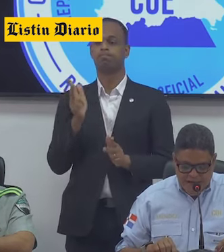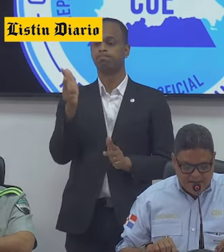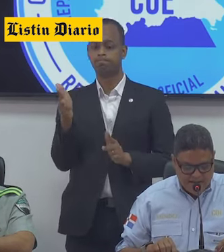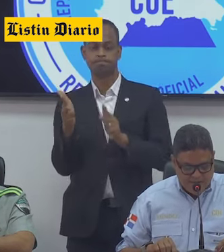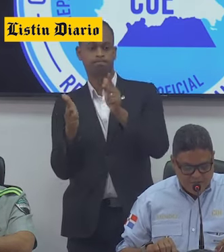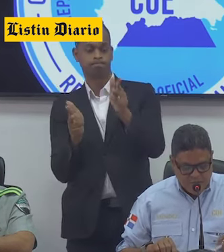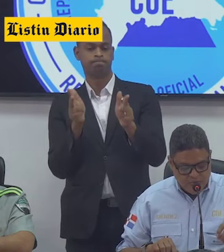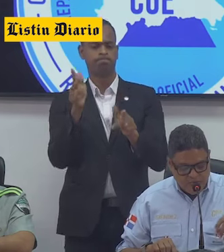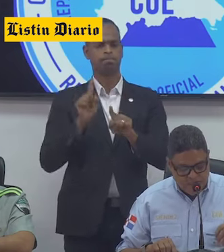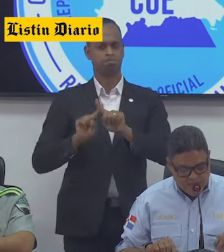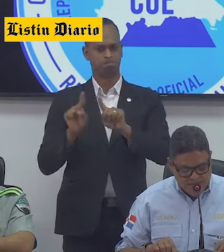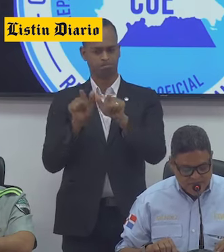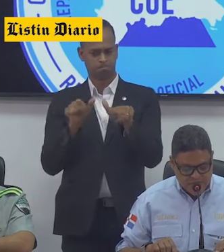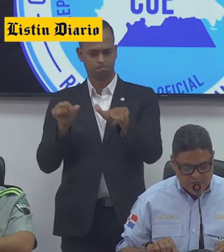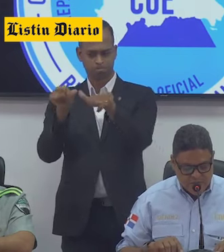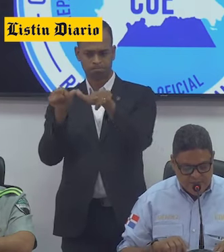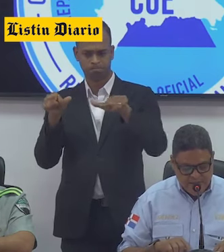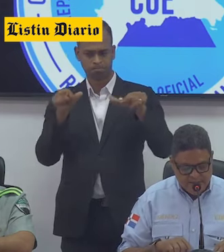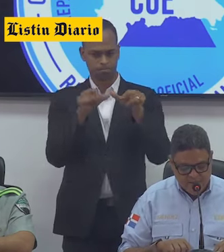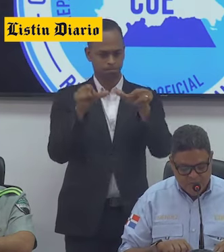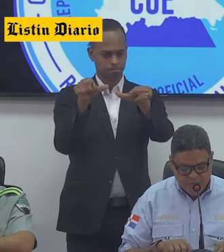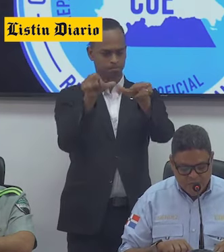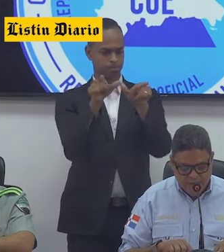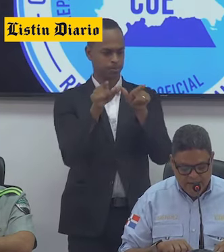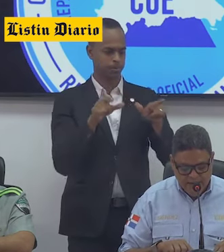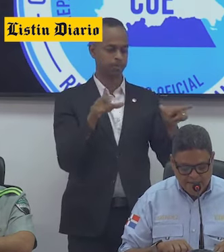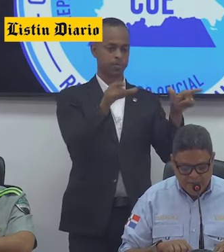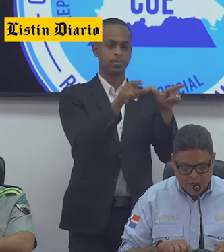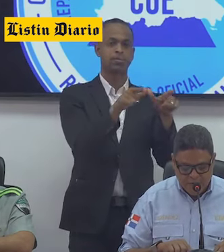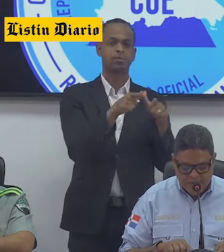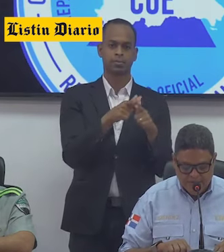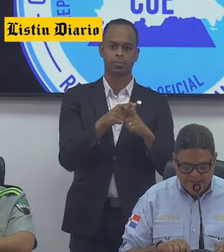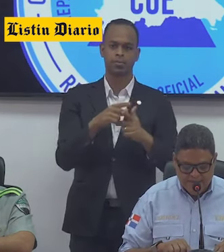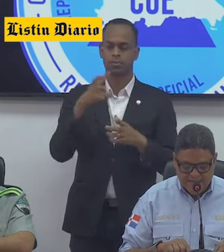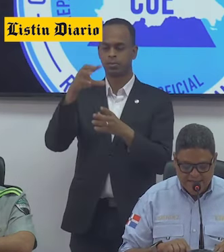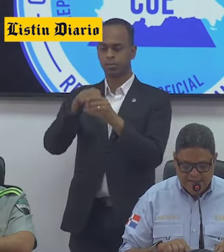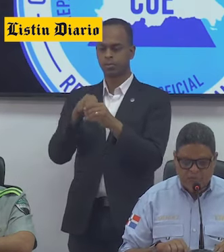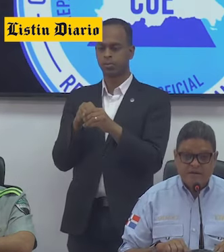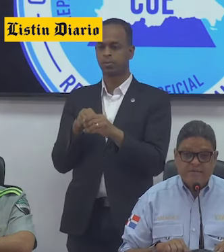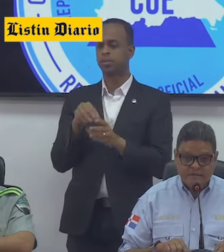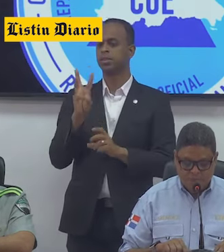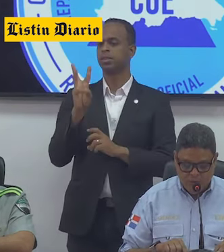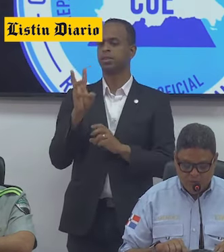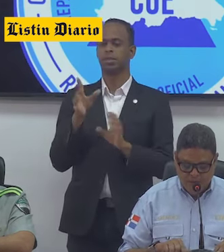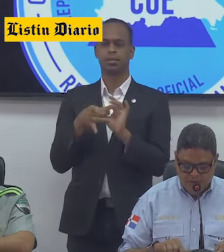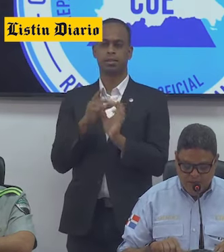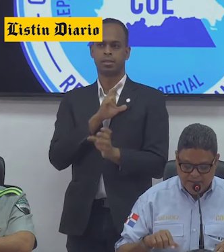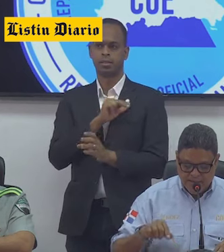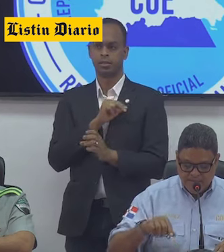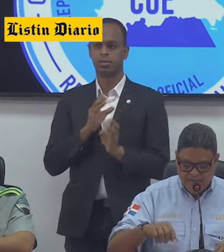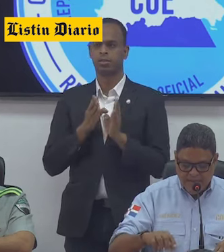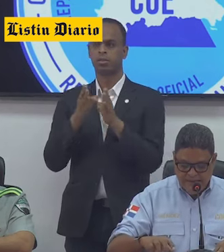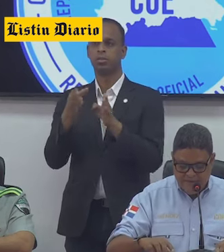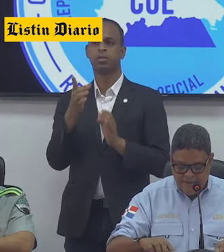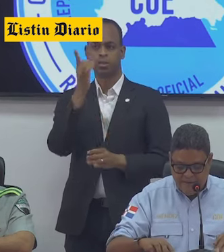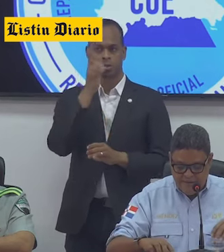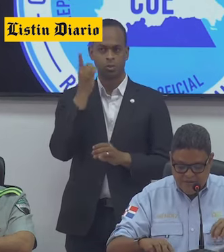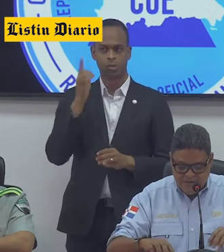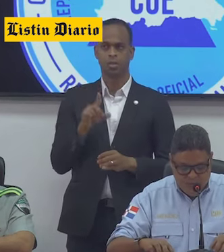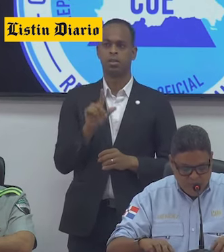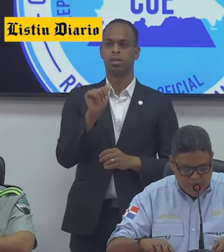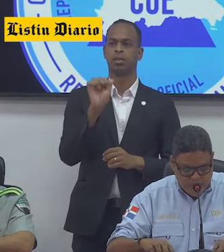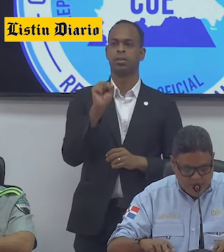a distintos destinos del país por los peajes de la autopista 6 de noviembre, autopista Duarte, Las